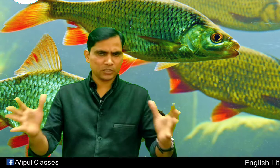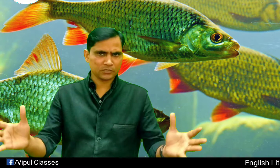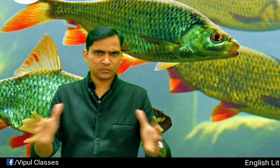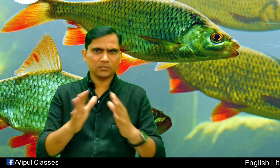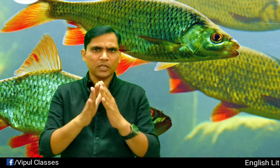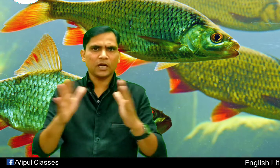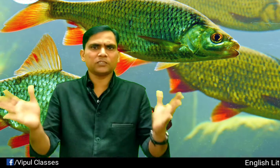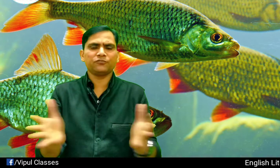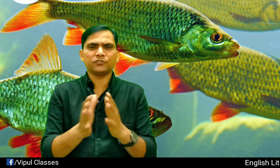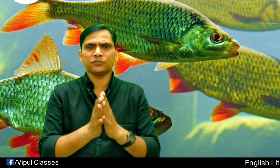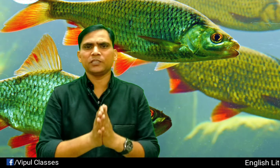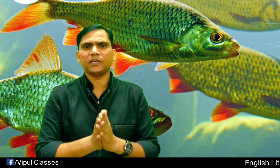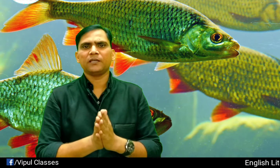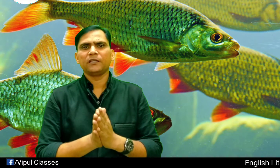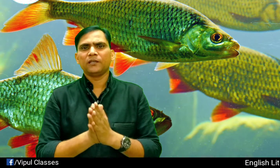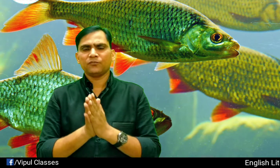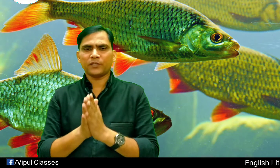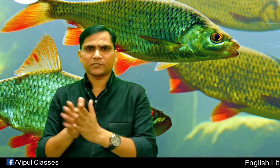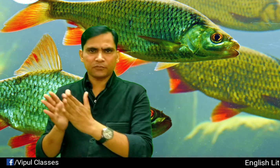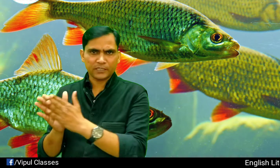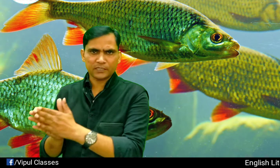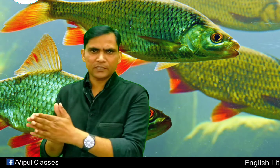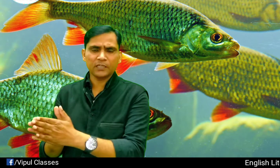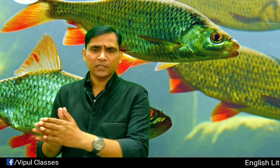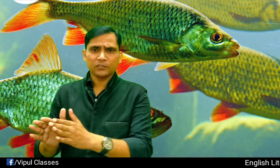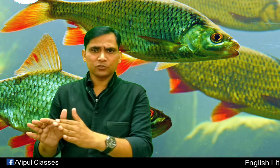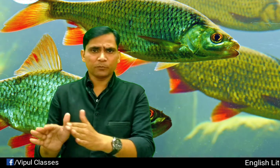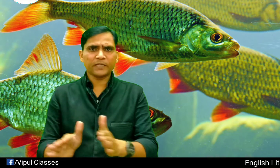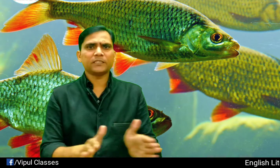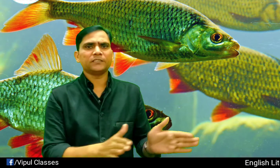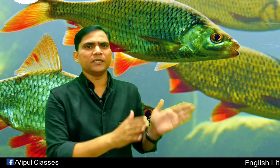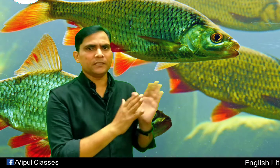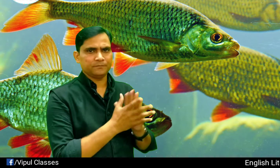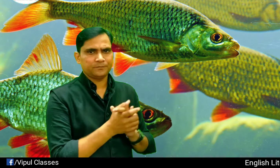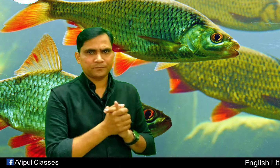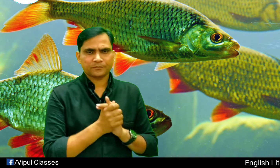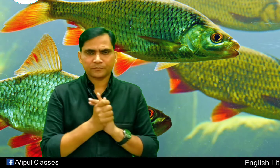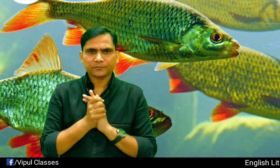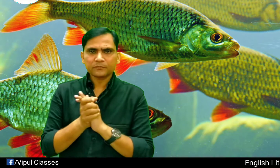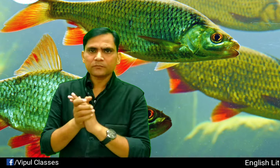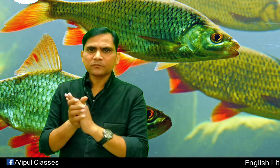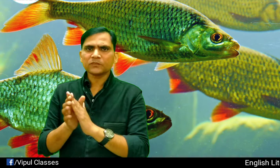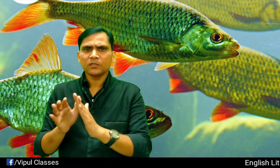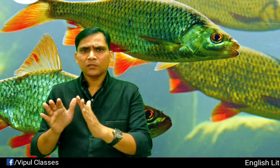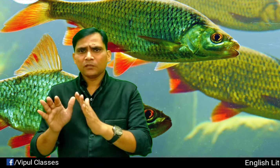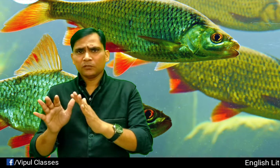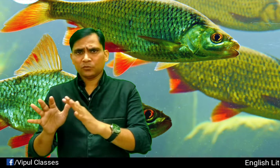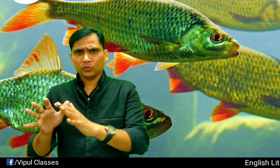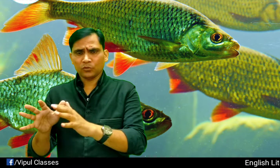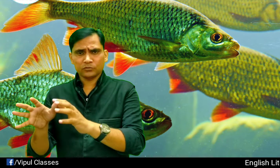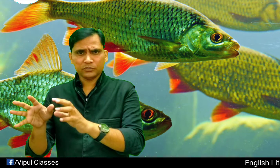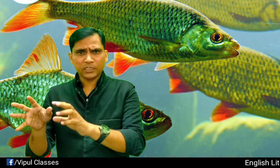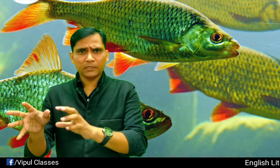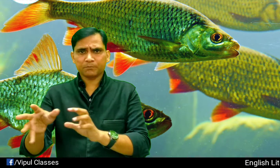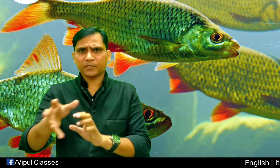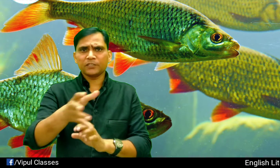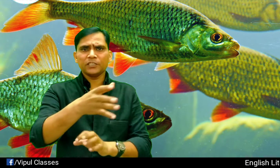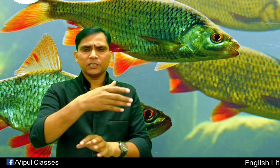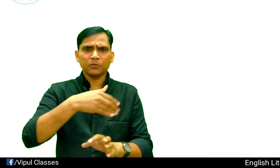ओठ होती है कि ने यह बोद प्रकरती की